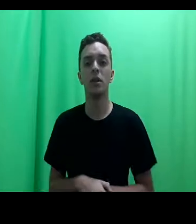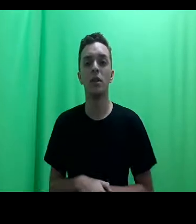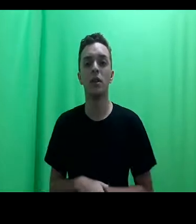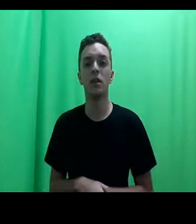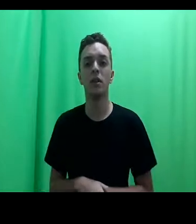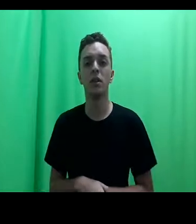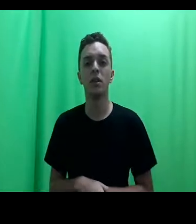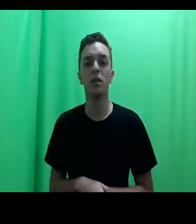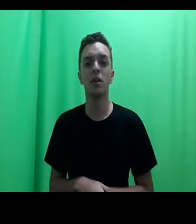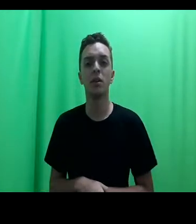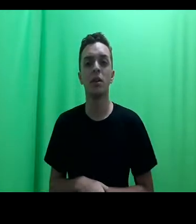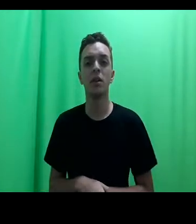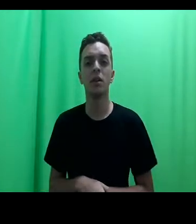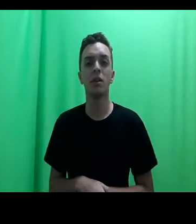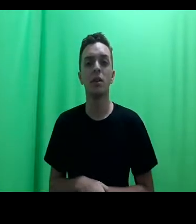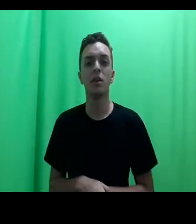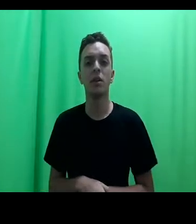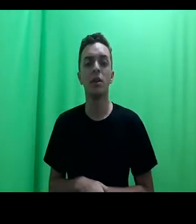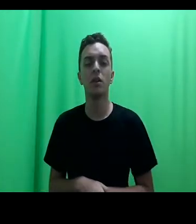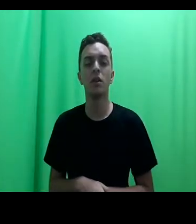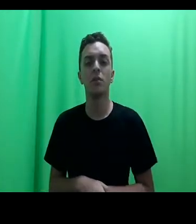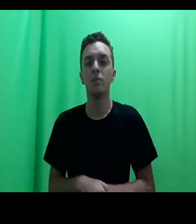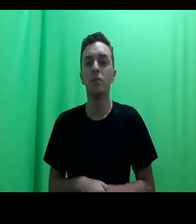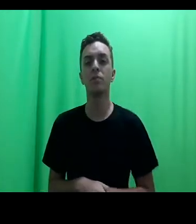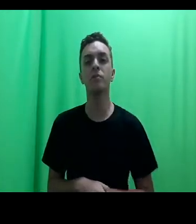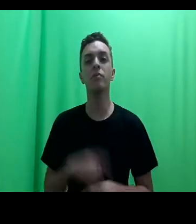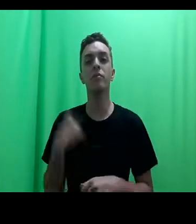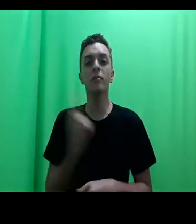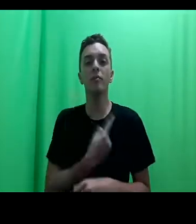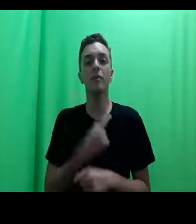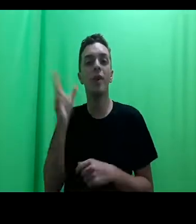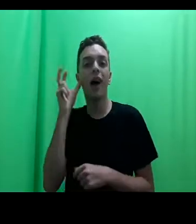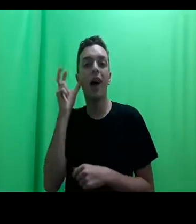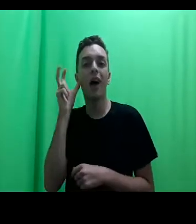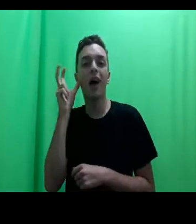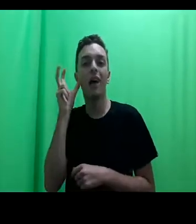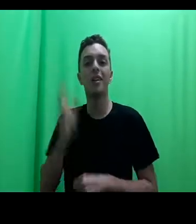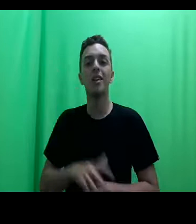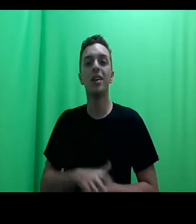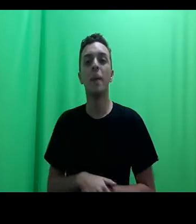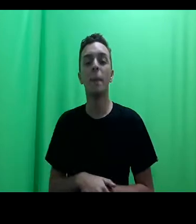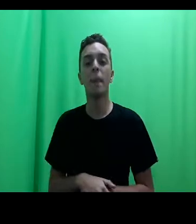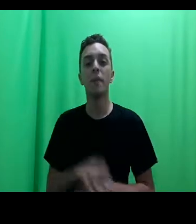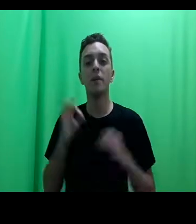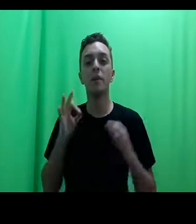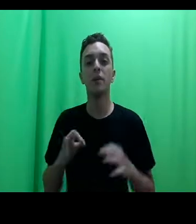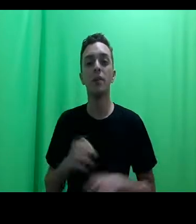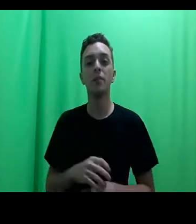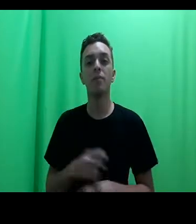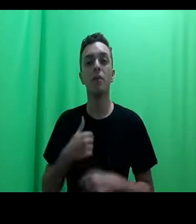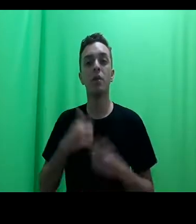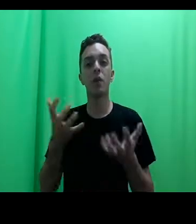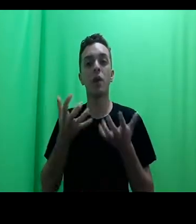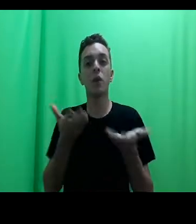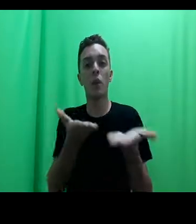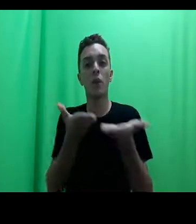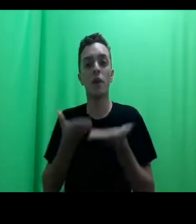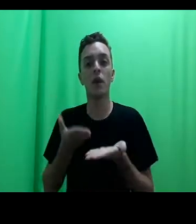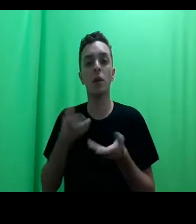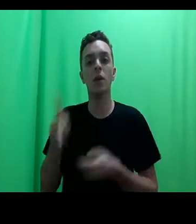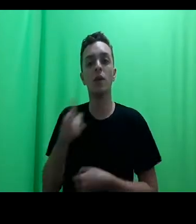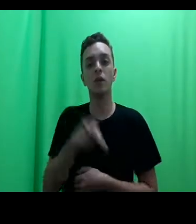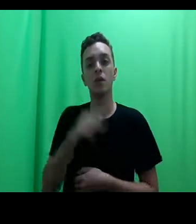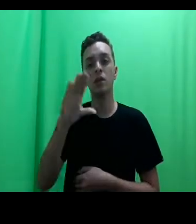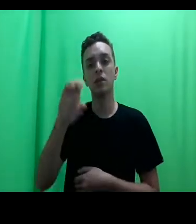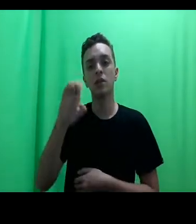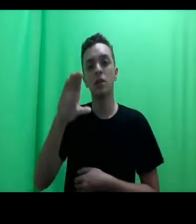E, enfim, um áudio vazado aqui, né, da nossa live. Bom, quero então convidar a professora Cecília a